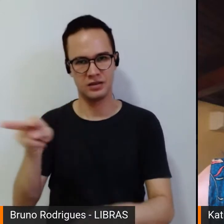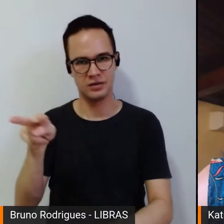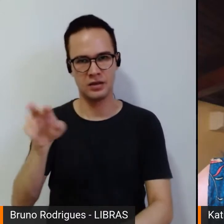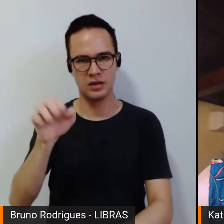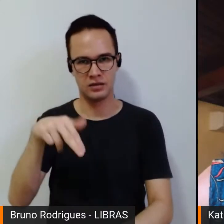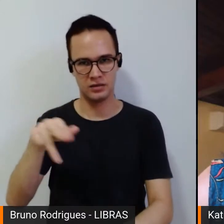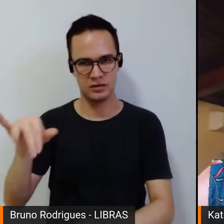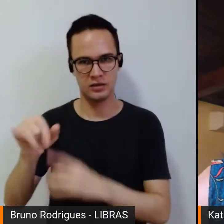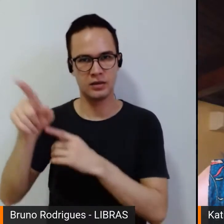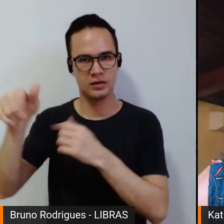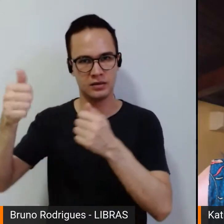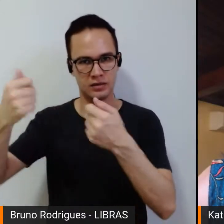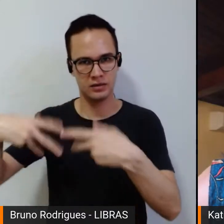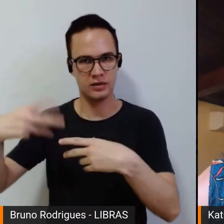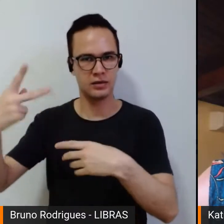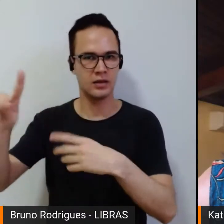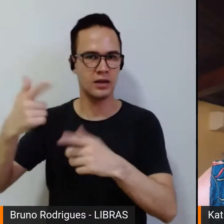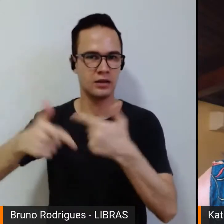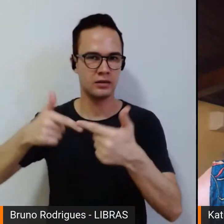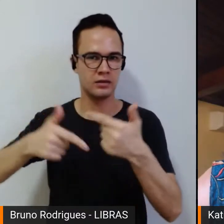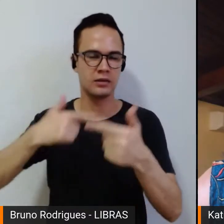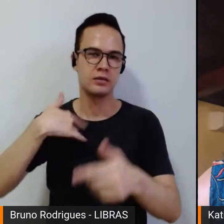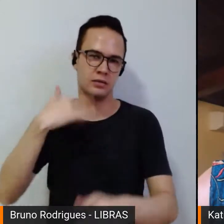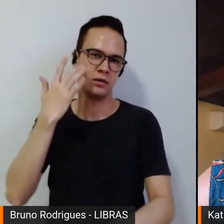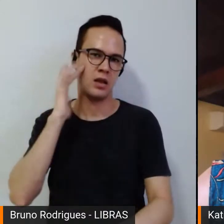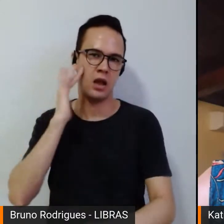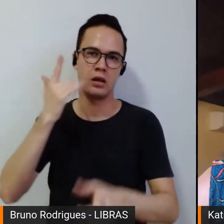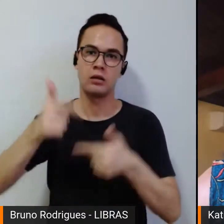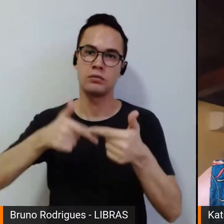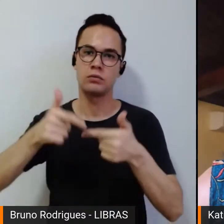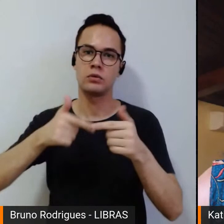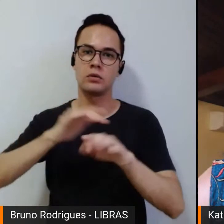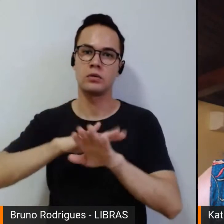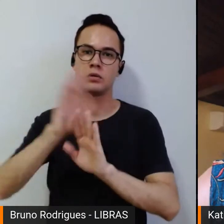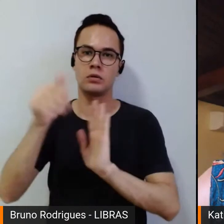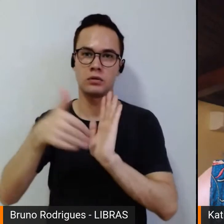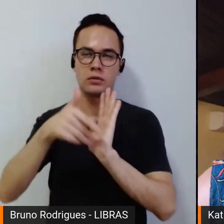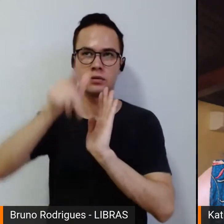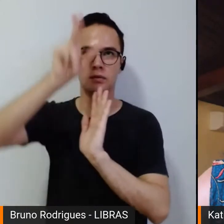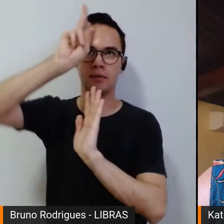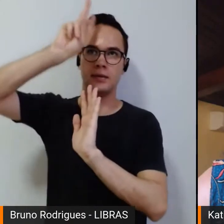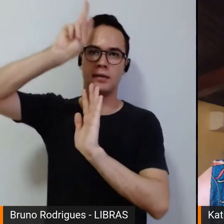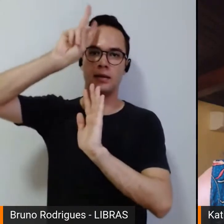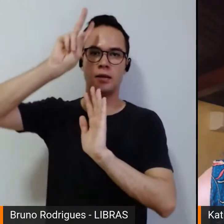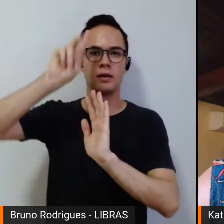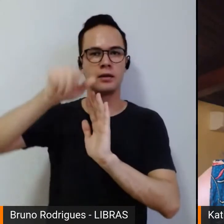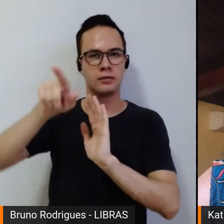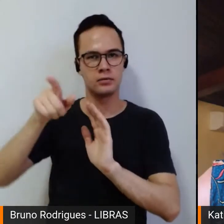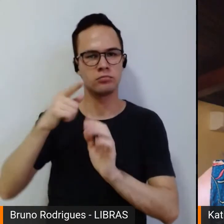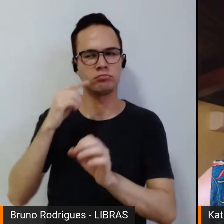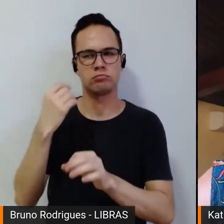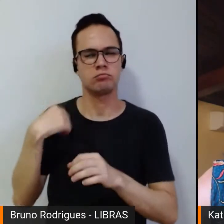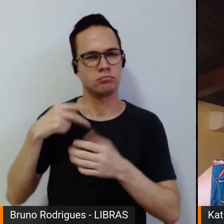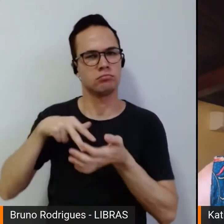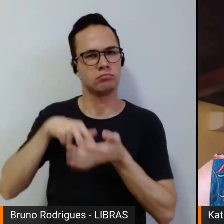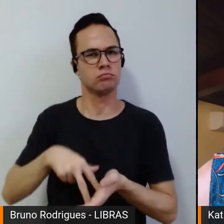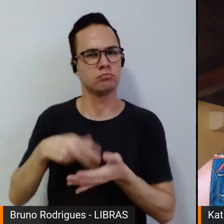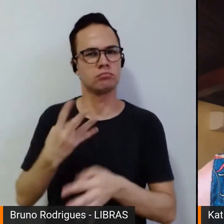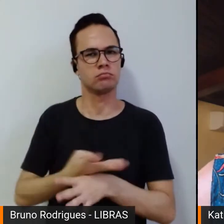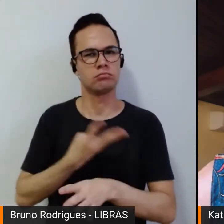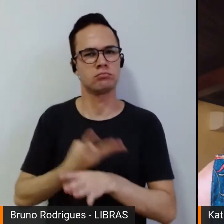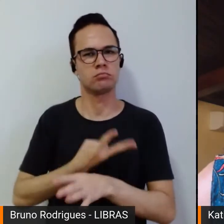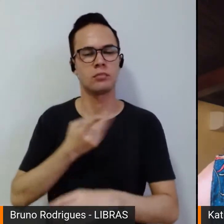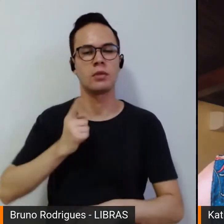sobre o seu trabalho, acredito que todo trabalho que se faz com memória é um trabalho de resistência, porque